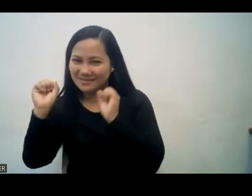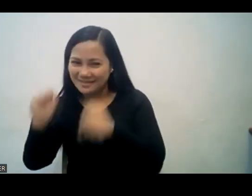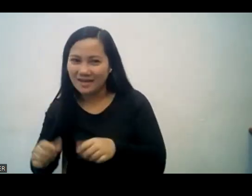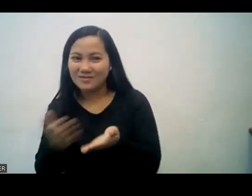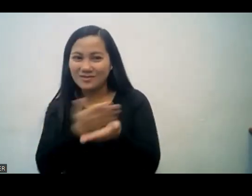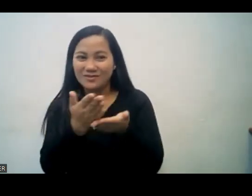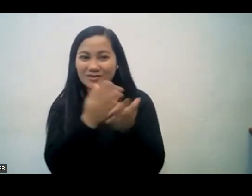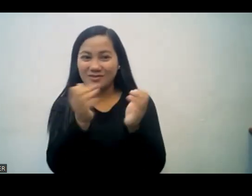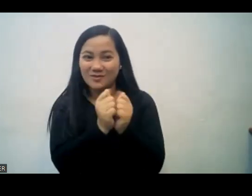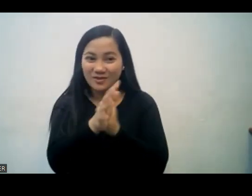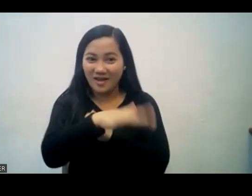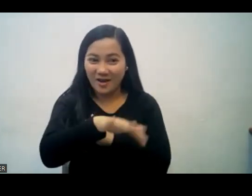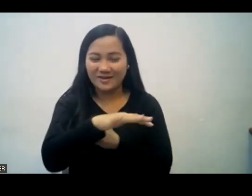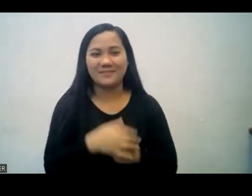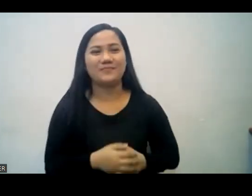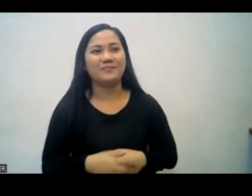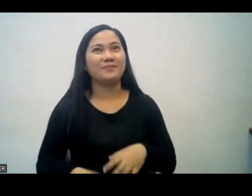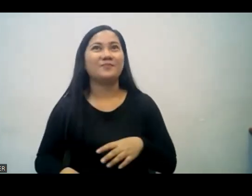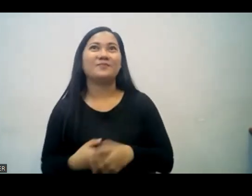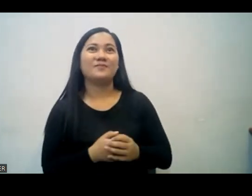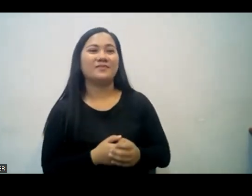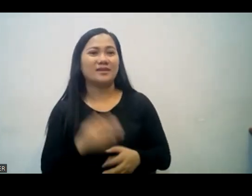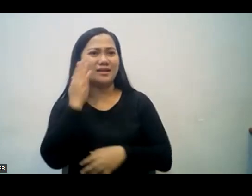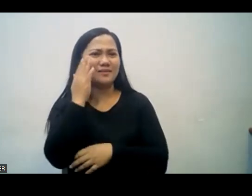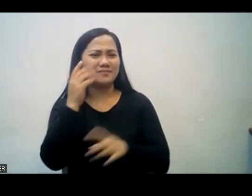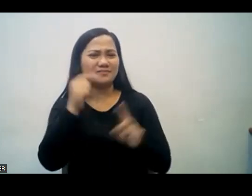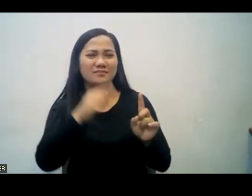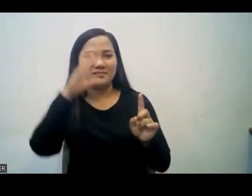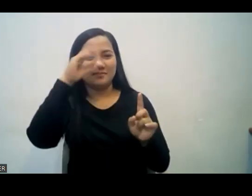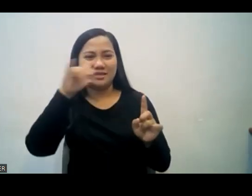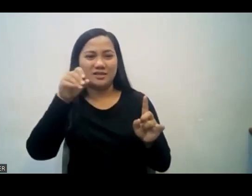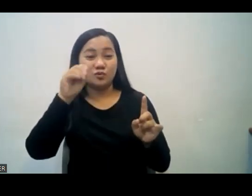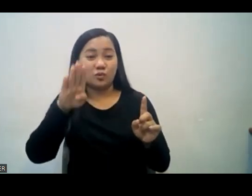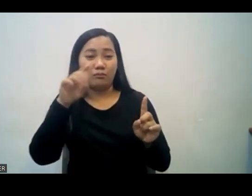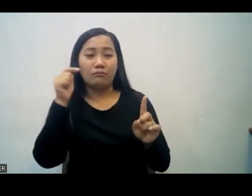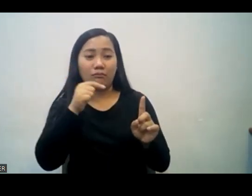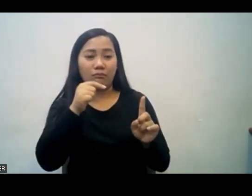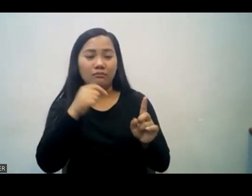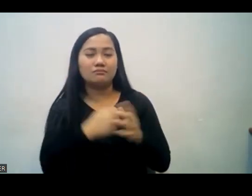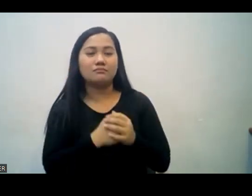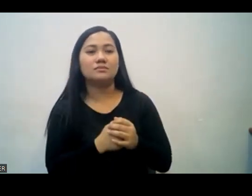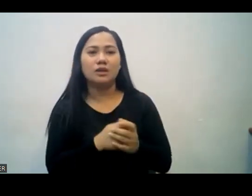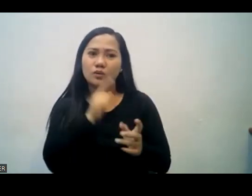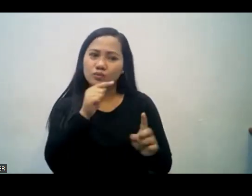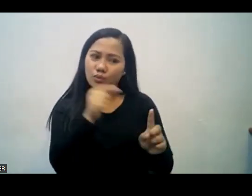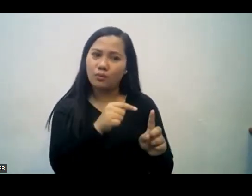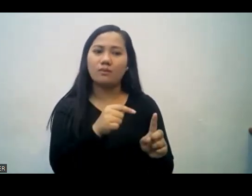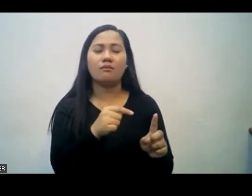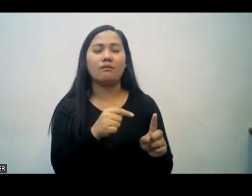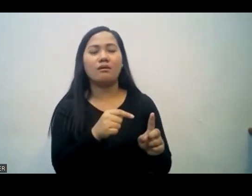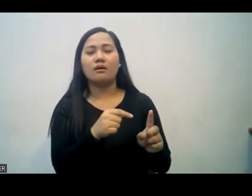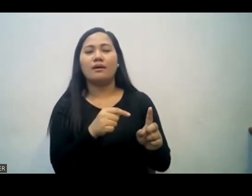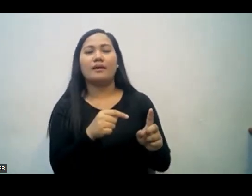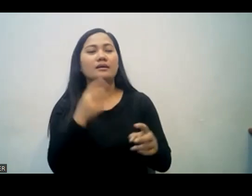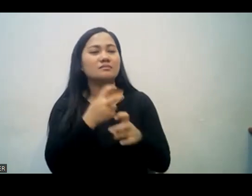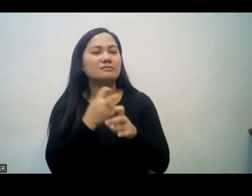So look at Job. Kaya tignan po ninyo si Job. If here is Job, everyone can comfort. Kaya kung nandito